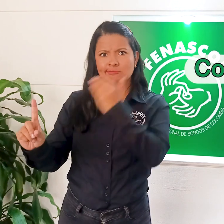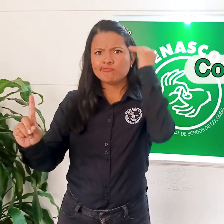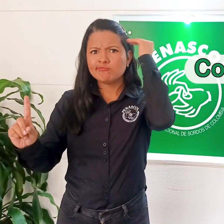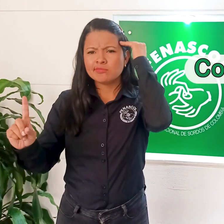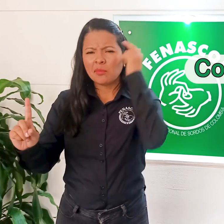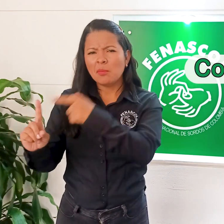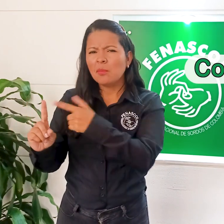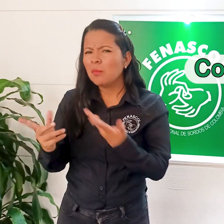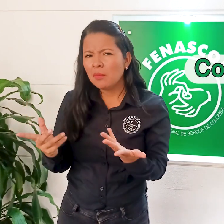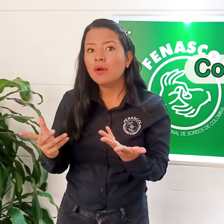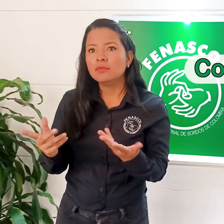Conocimiento